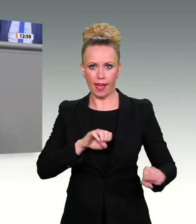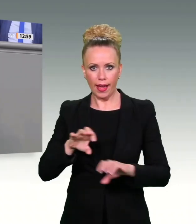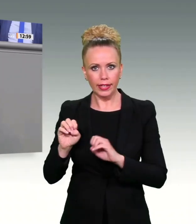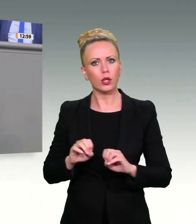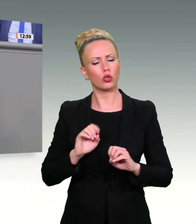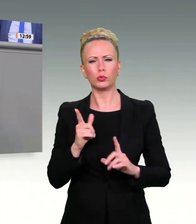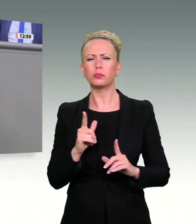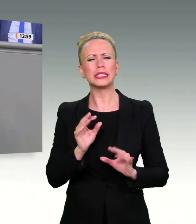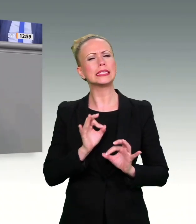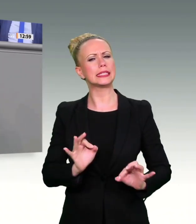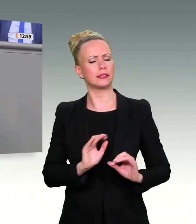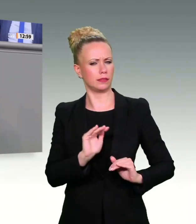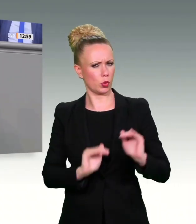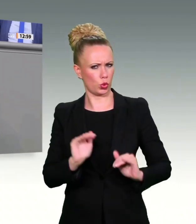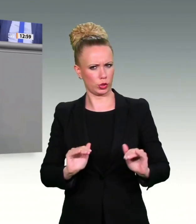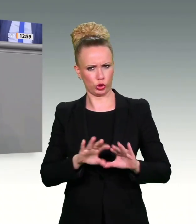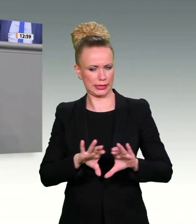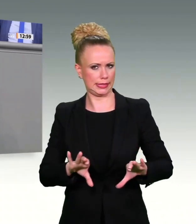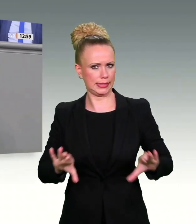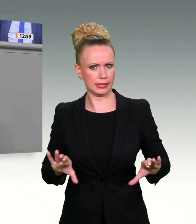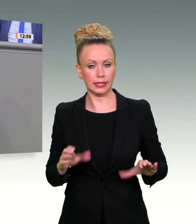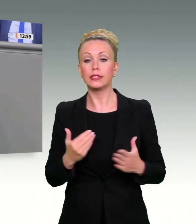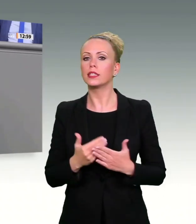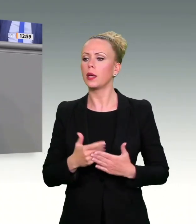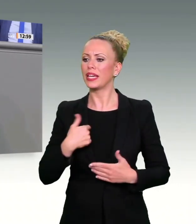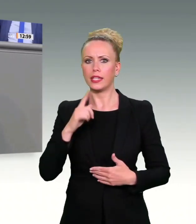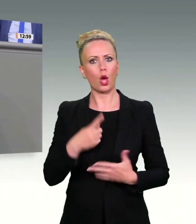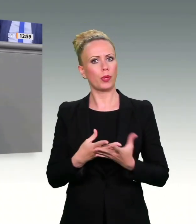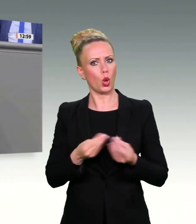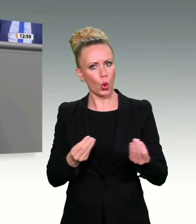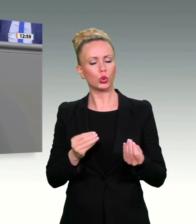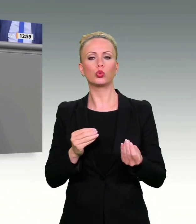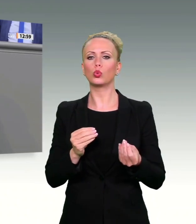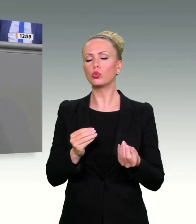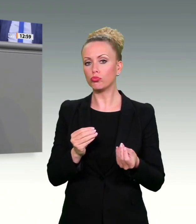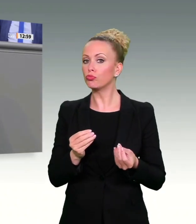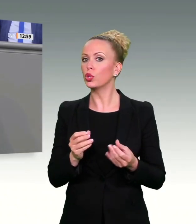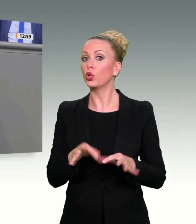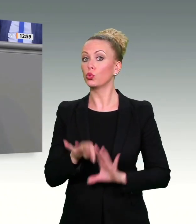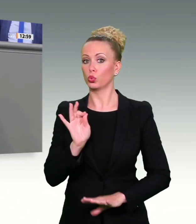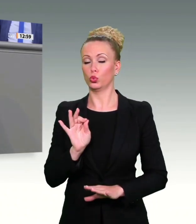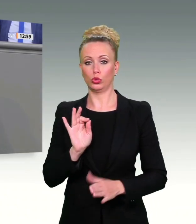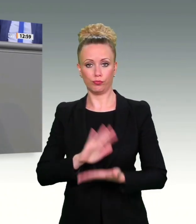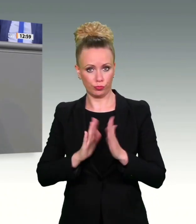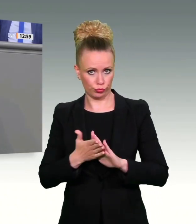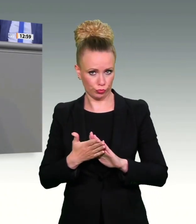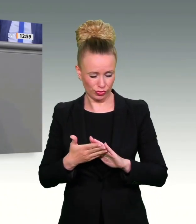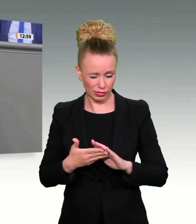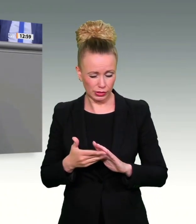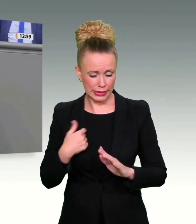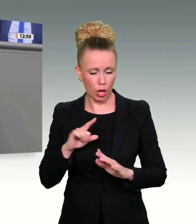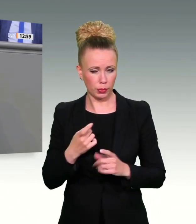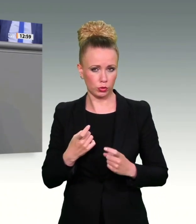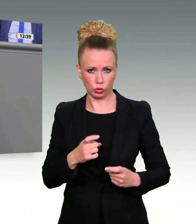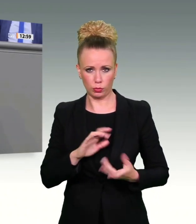Expertise unserer Sicherheitsbehörden, dass wir eine gute Lösung dieser Diskussion finden werden. In der vergangenen Woche hat der